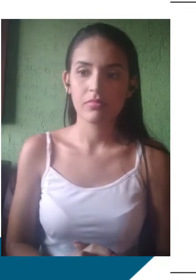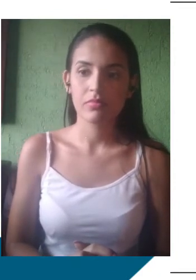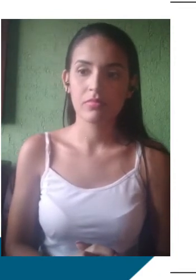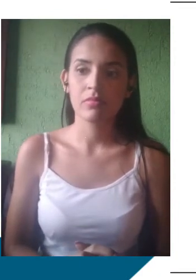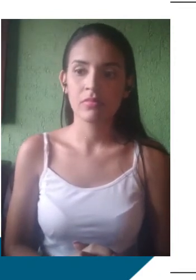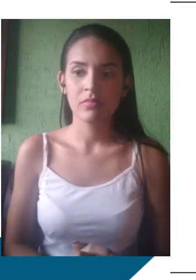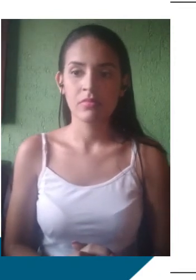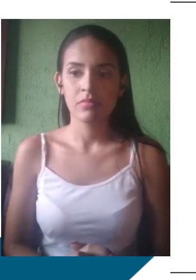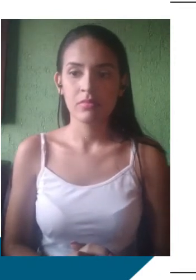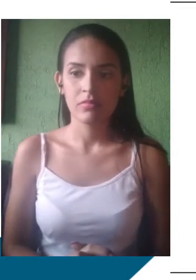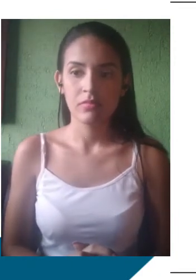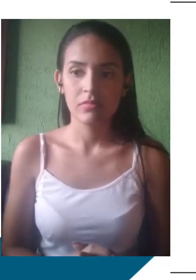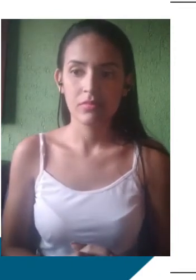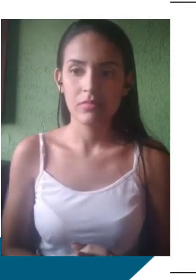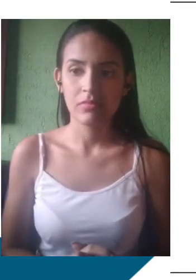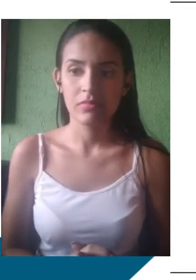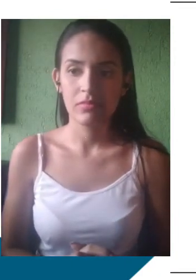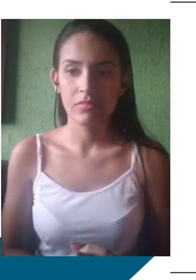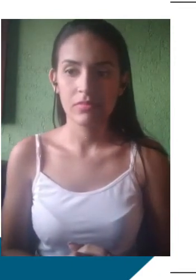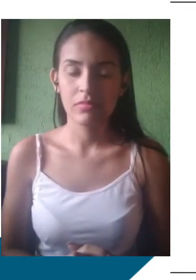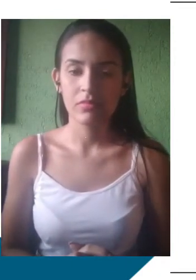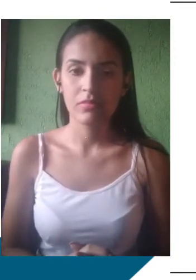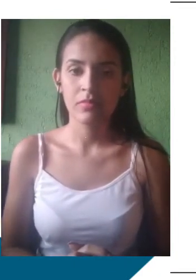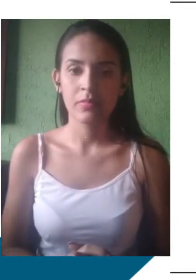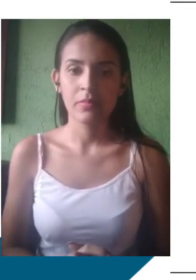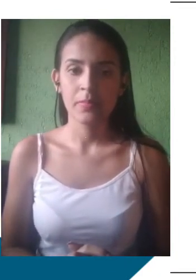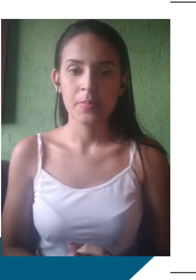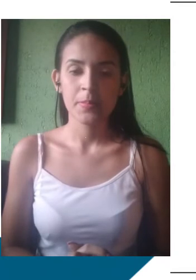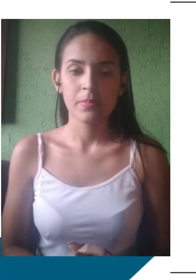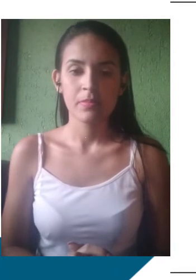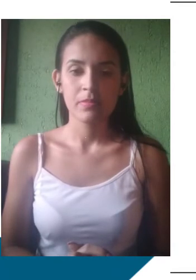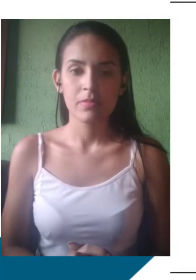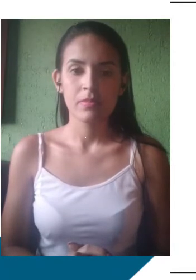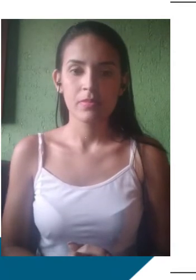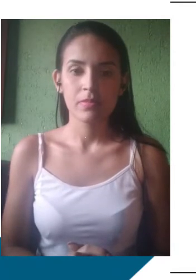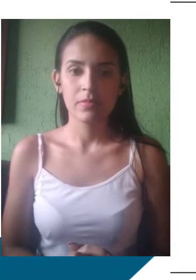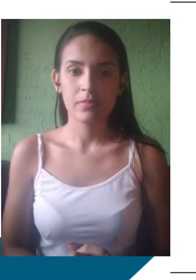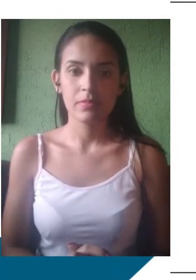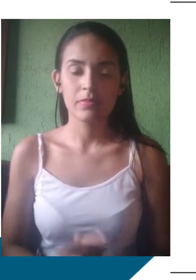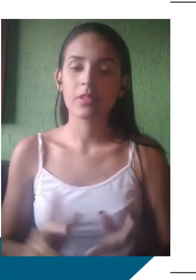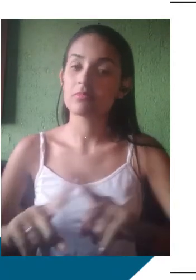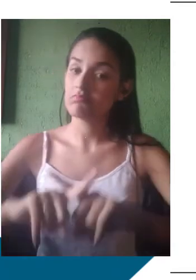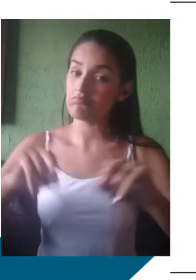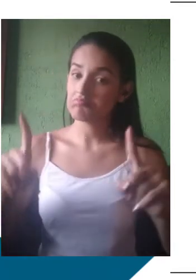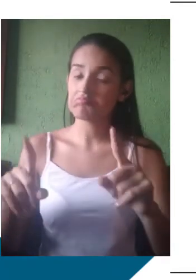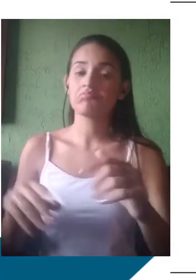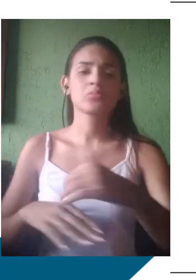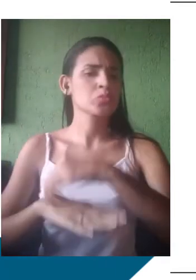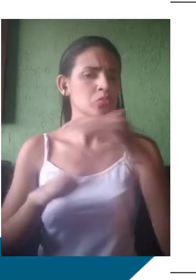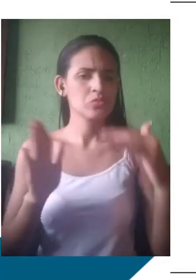socialmente falando, é democratizar essa educação e possibilitar que as pessoas possam